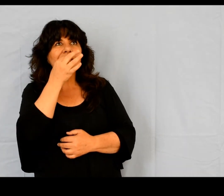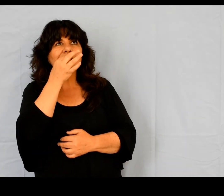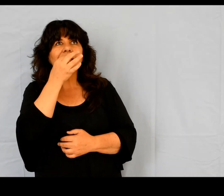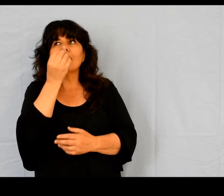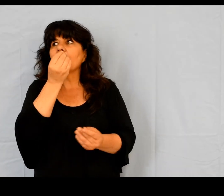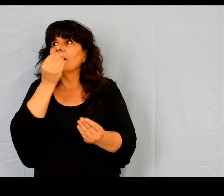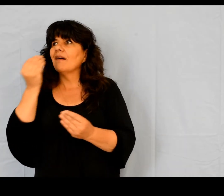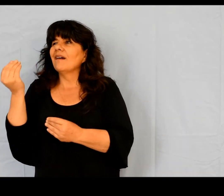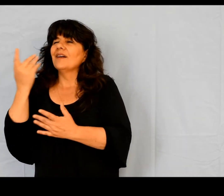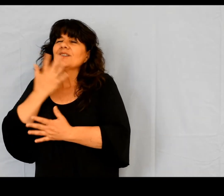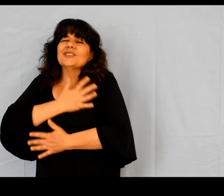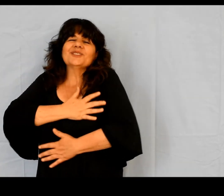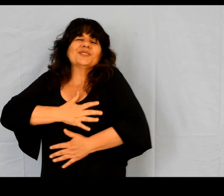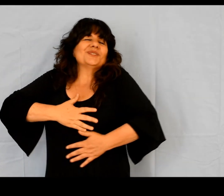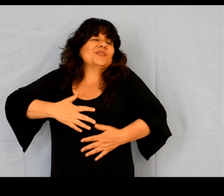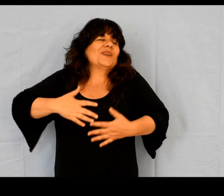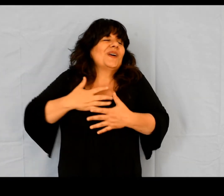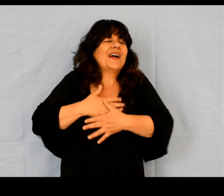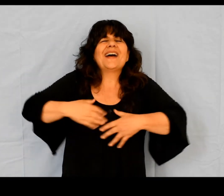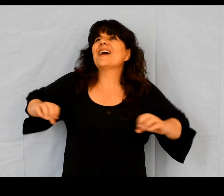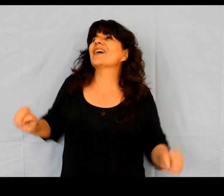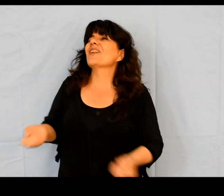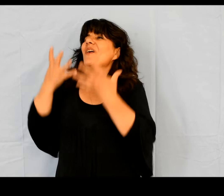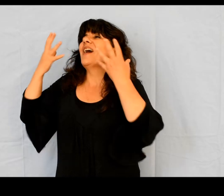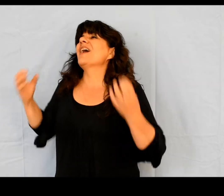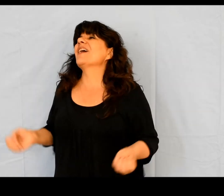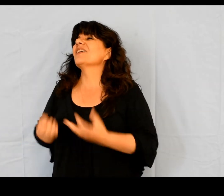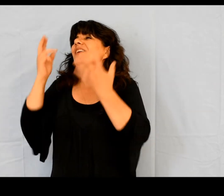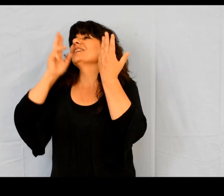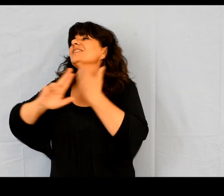Tous ceux qui étaient destinés à la vie éternelle devinrent croyants.